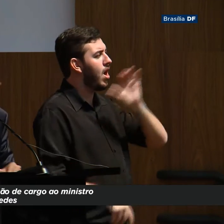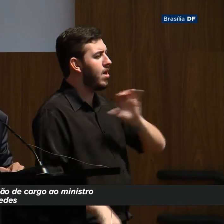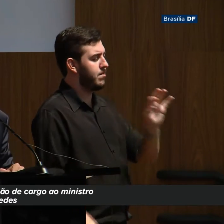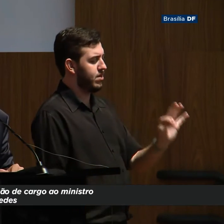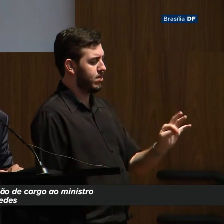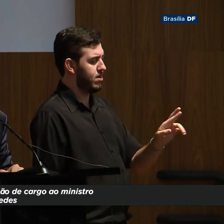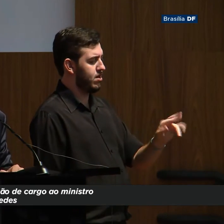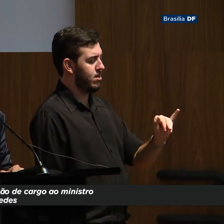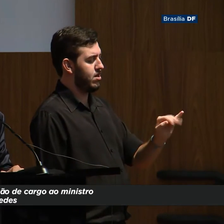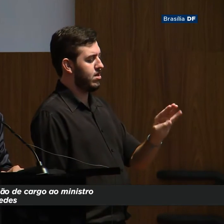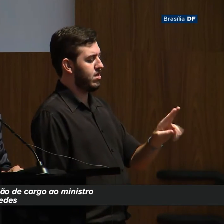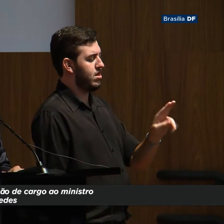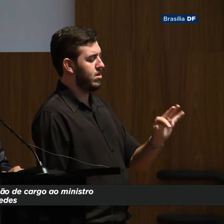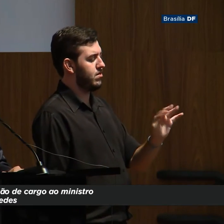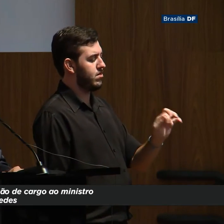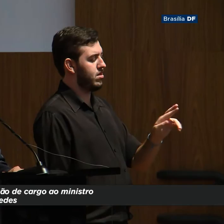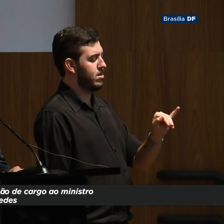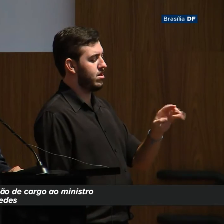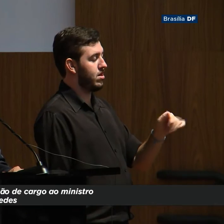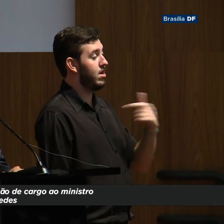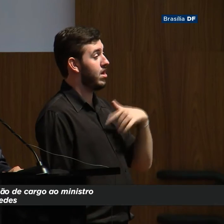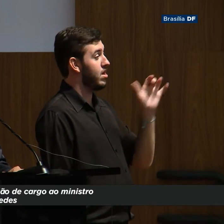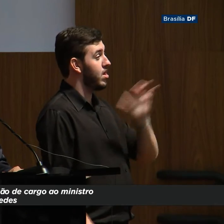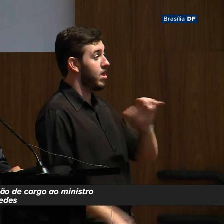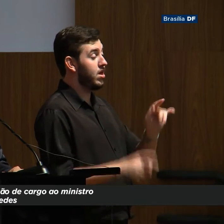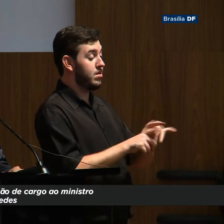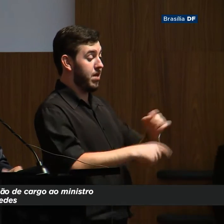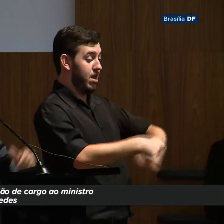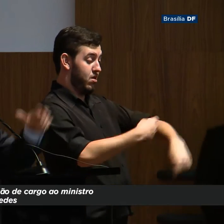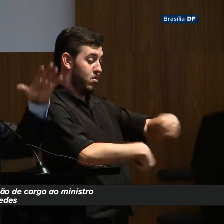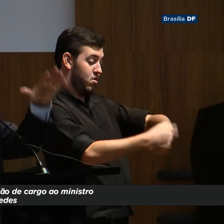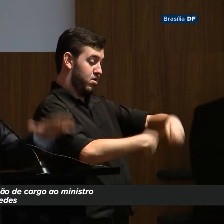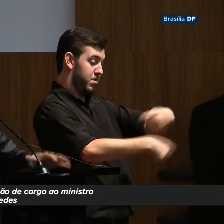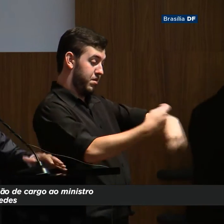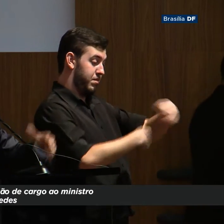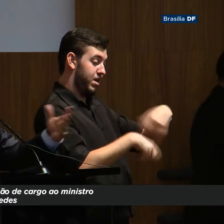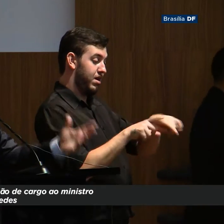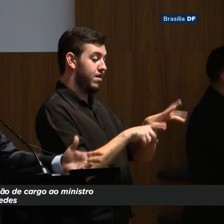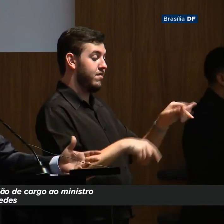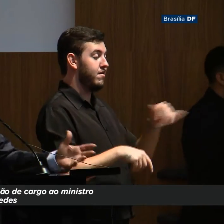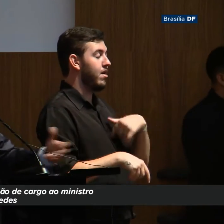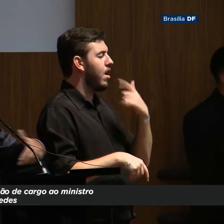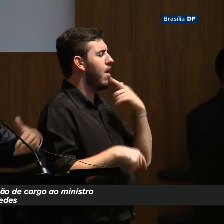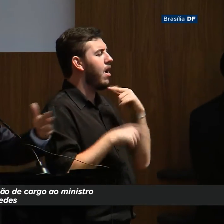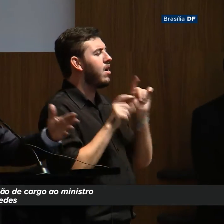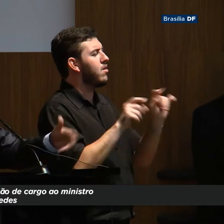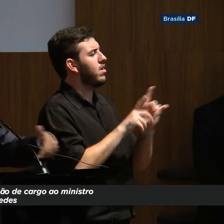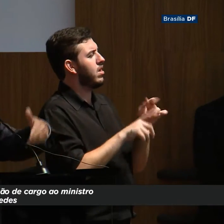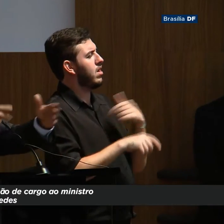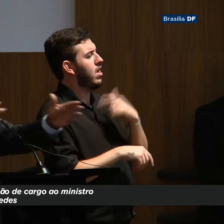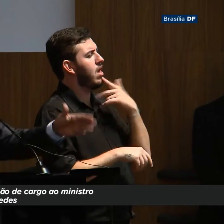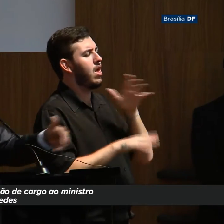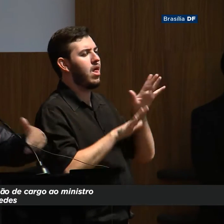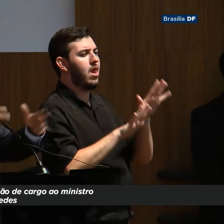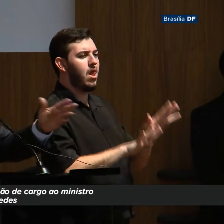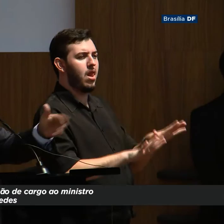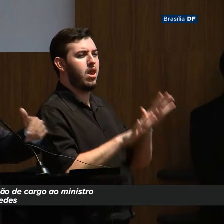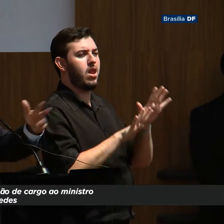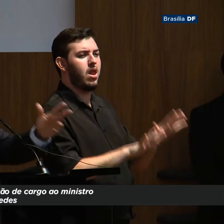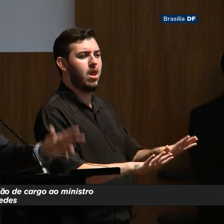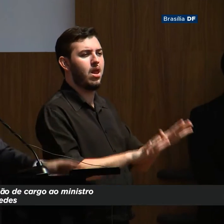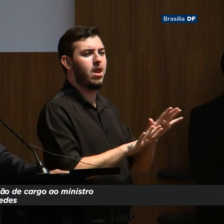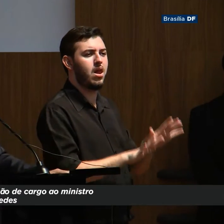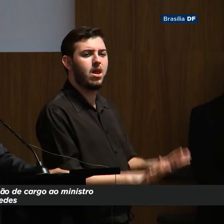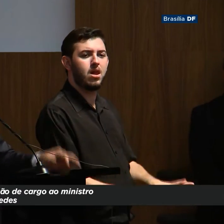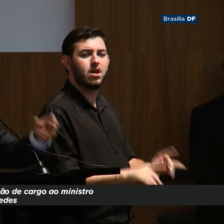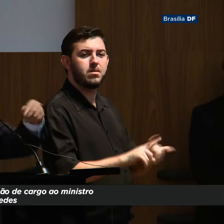você também tem que desacelerar a abertura da economia. Eu não posso abrir economia, eu desisto a isso, até teve